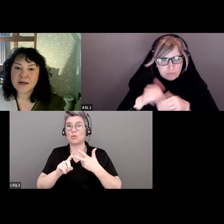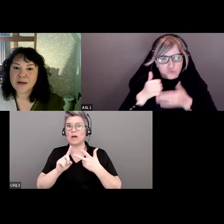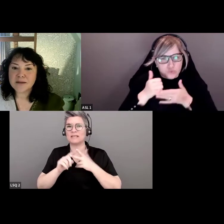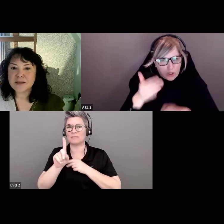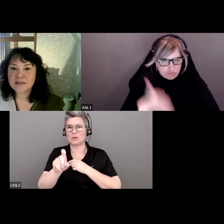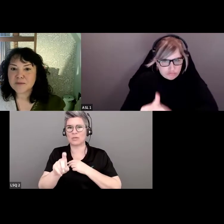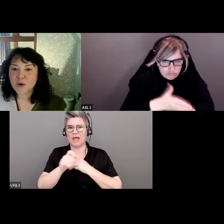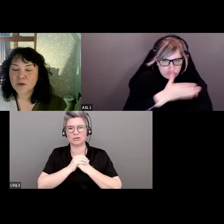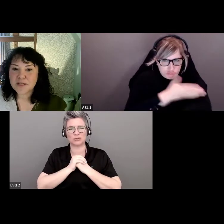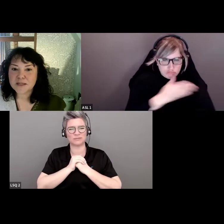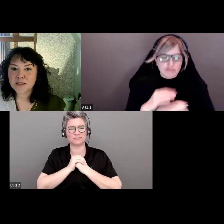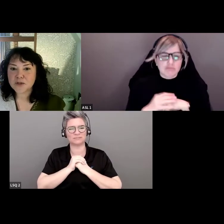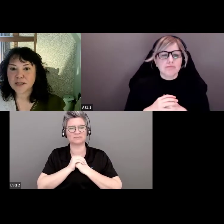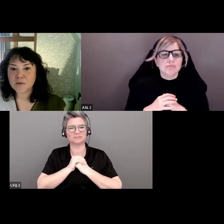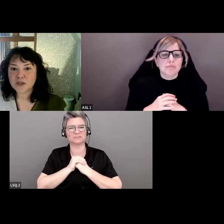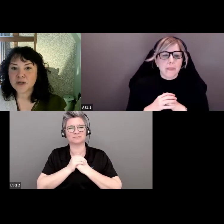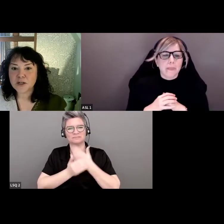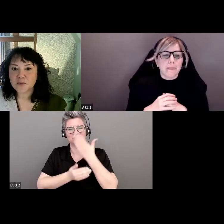sondage.